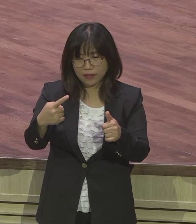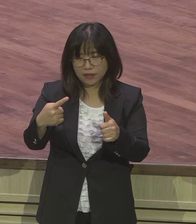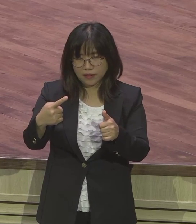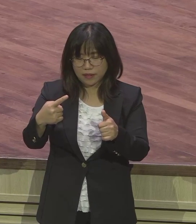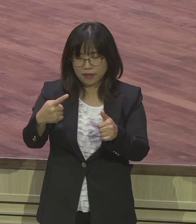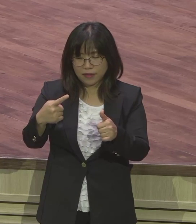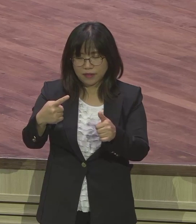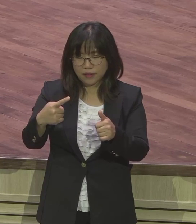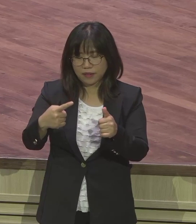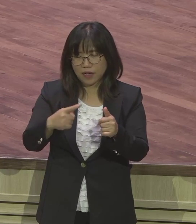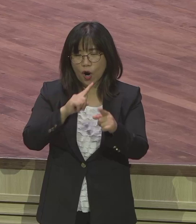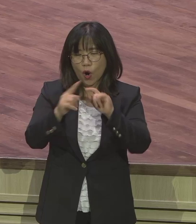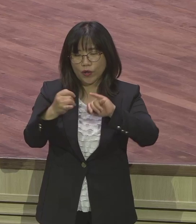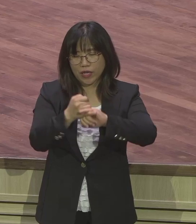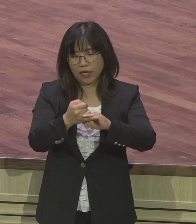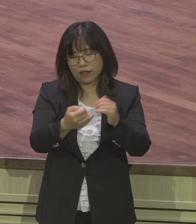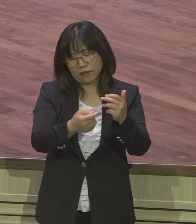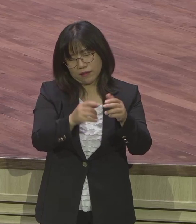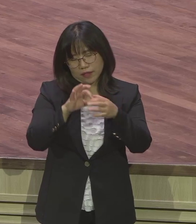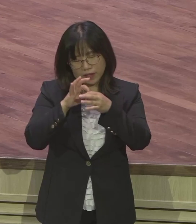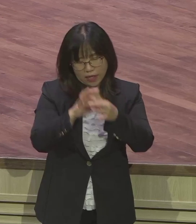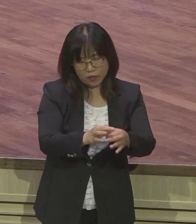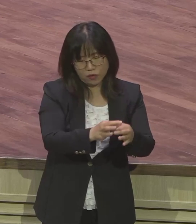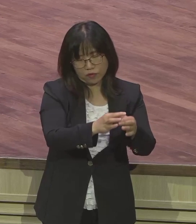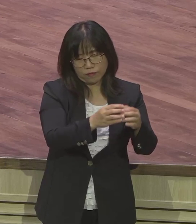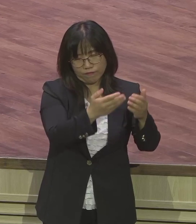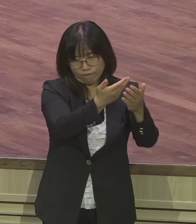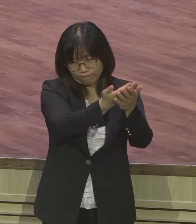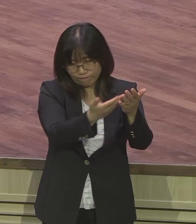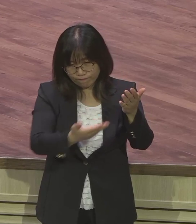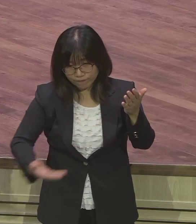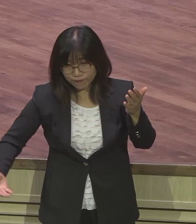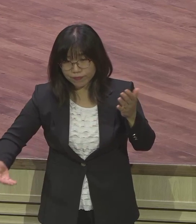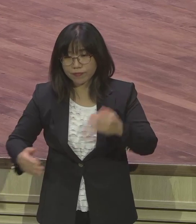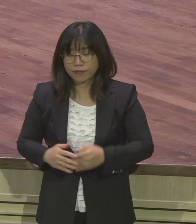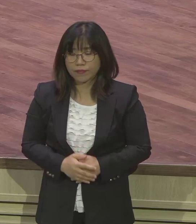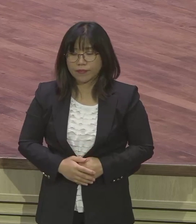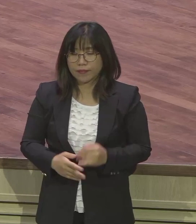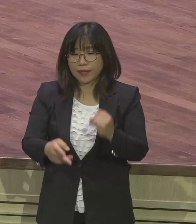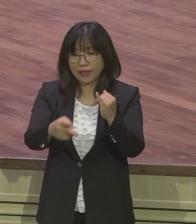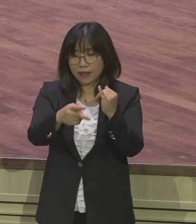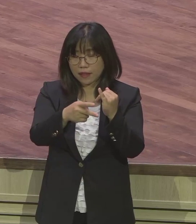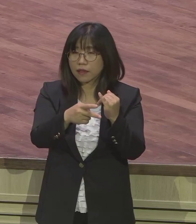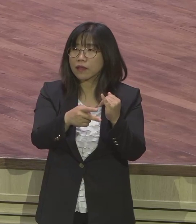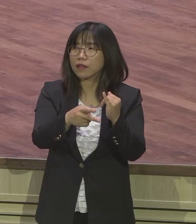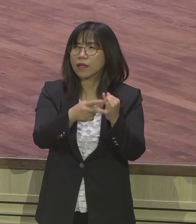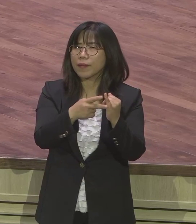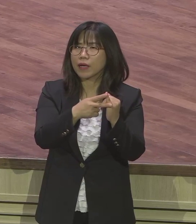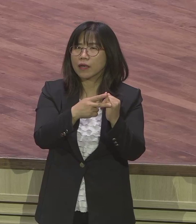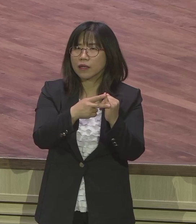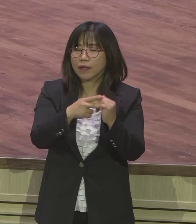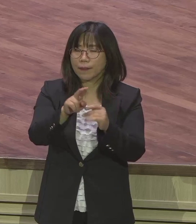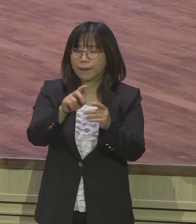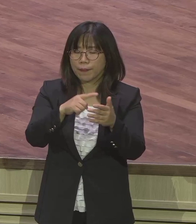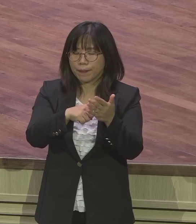계보가 이어집니다 다말이 마태복음 1장에 나오는 예수 크리스도의 계보에